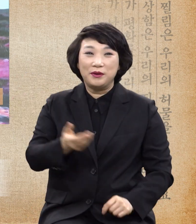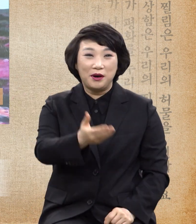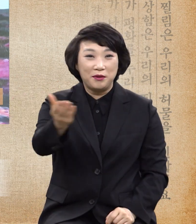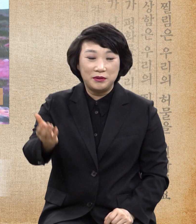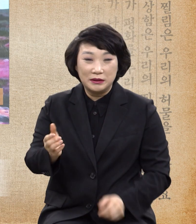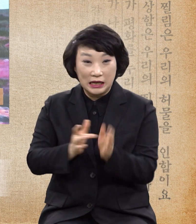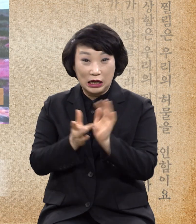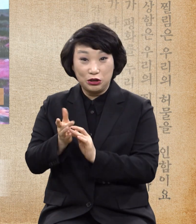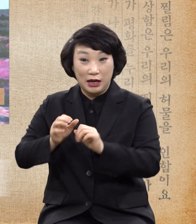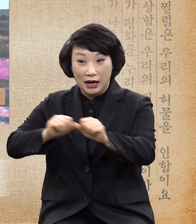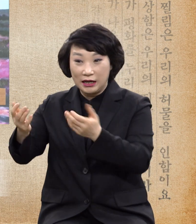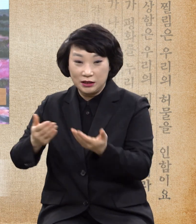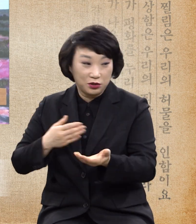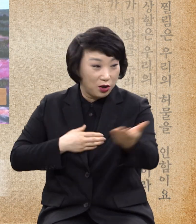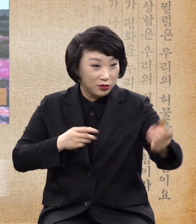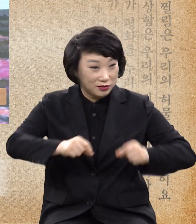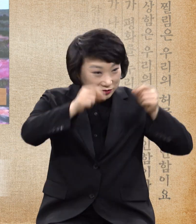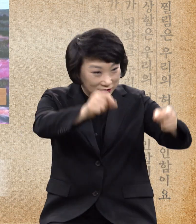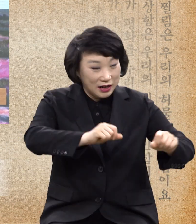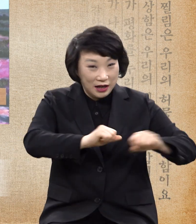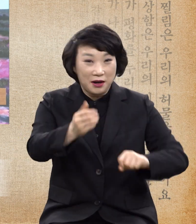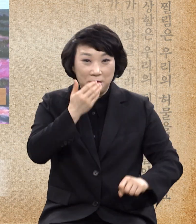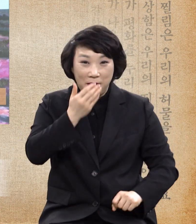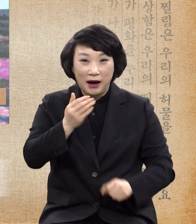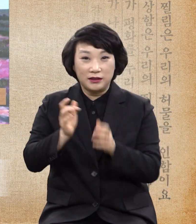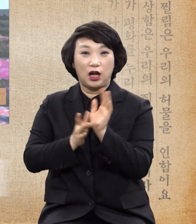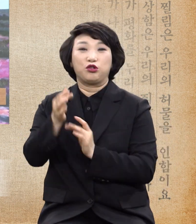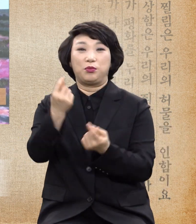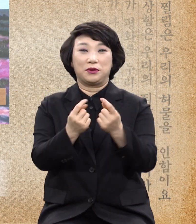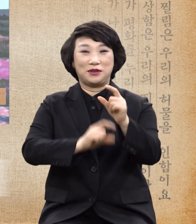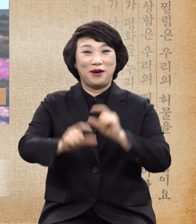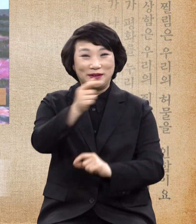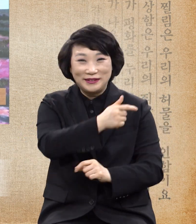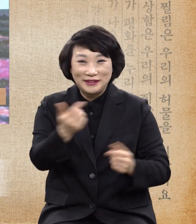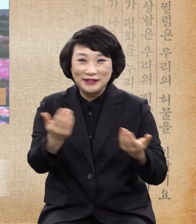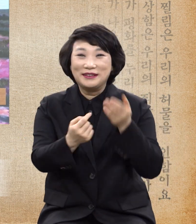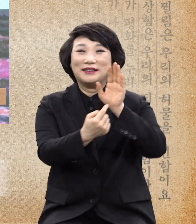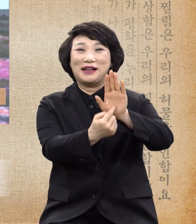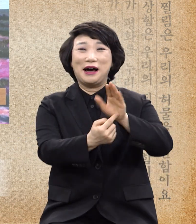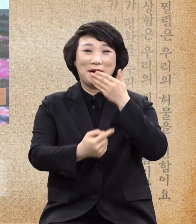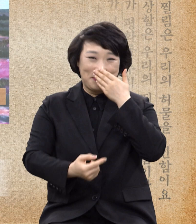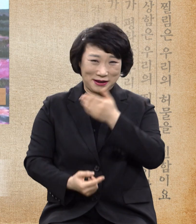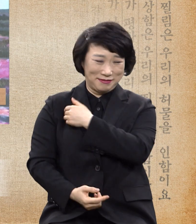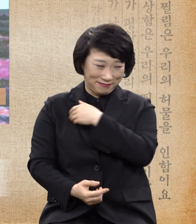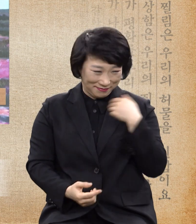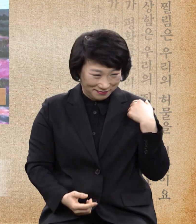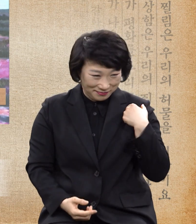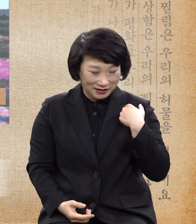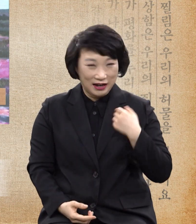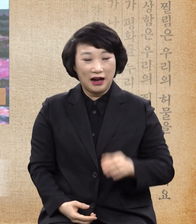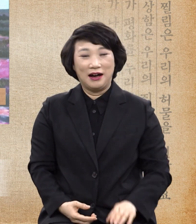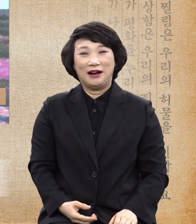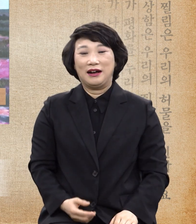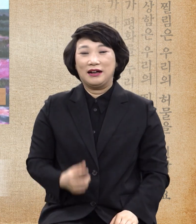한 일을 너희도 할 것이오 나보다 더 큰 일을 하리니 나는 아버지께로